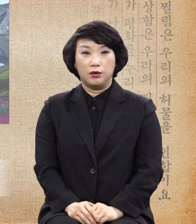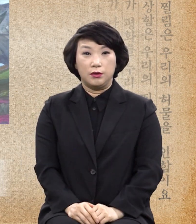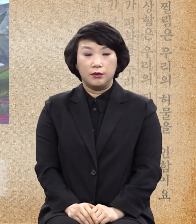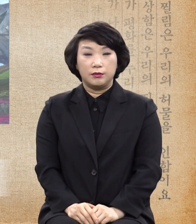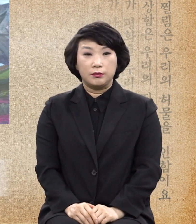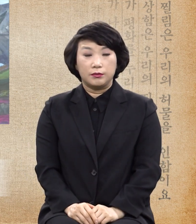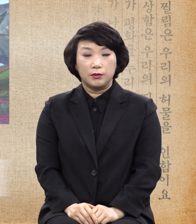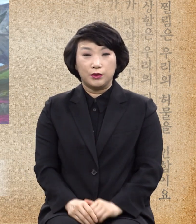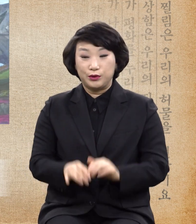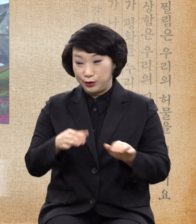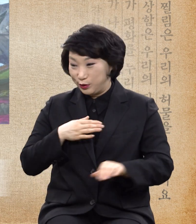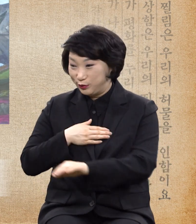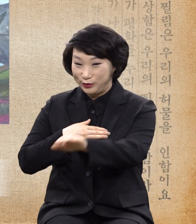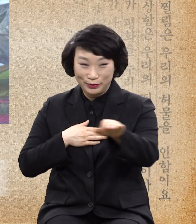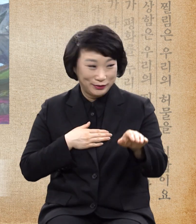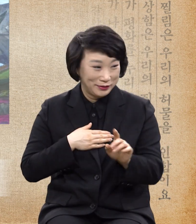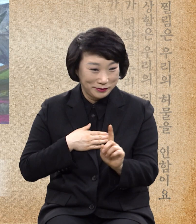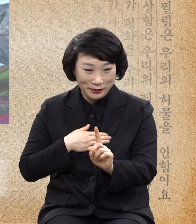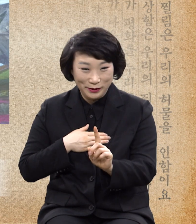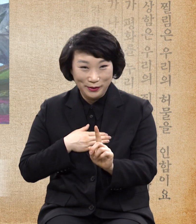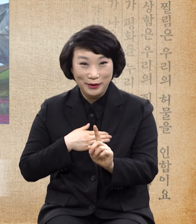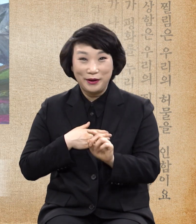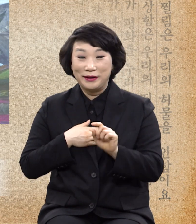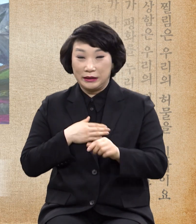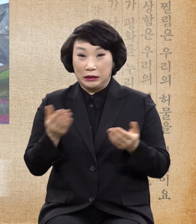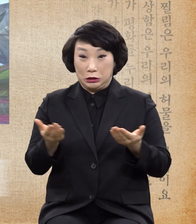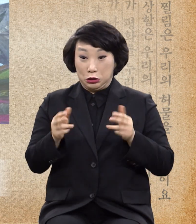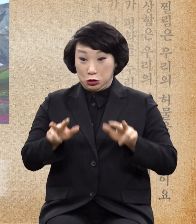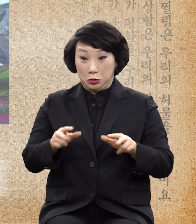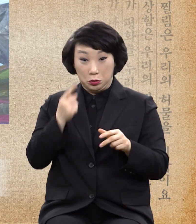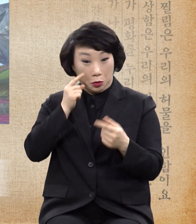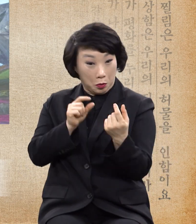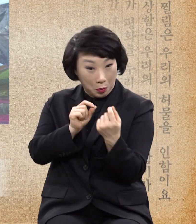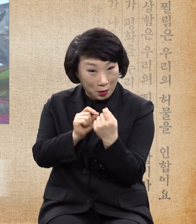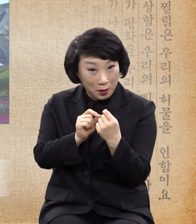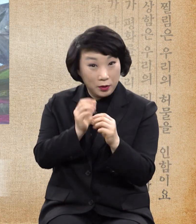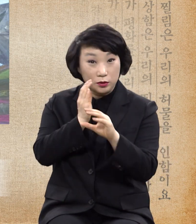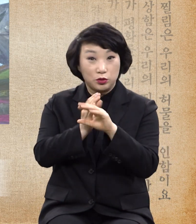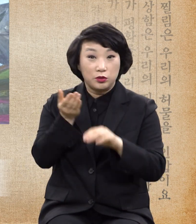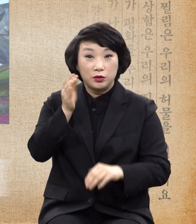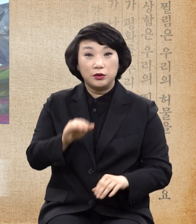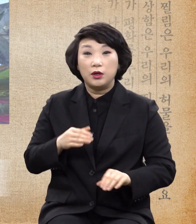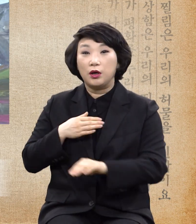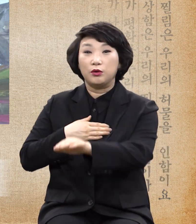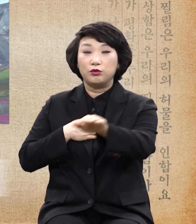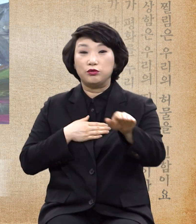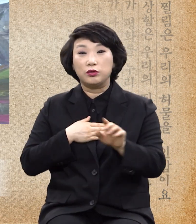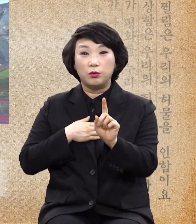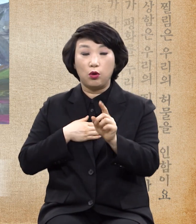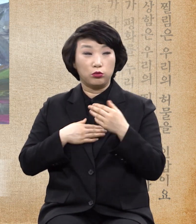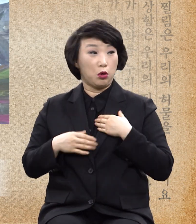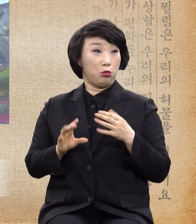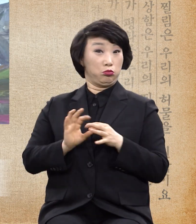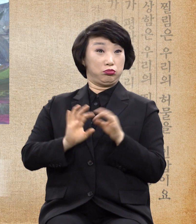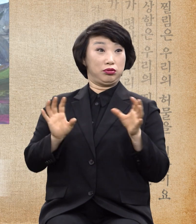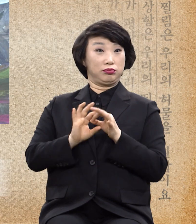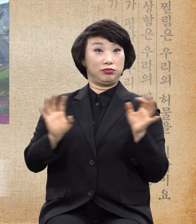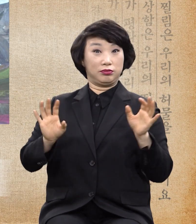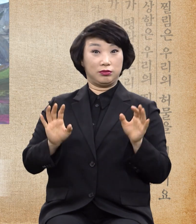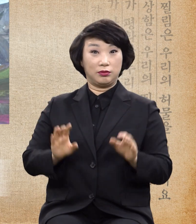근데 우리는 그 일이 지금 눈앞에 와 있는데 전혀 나하고 상관없고 그런